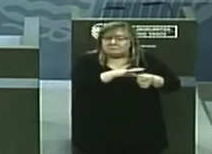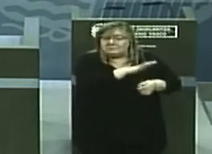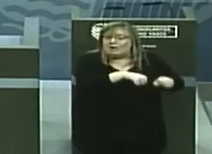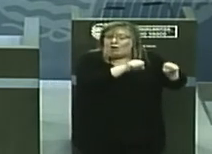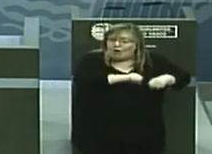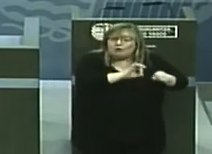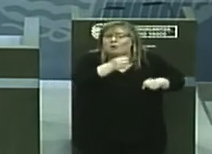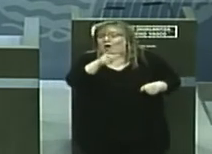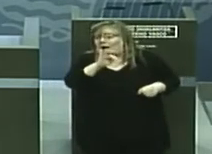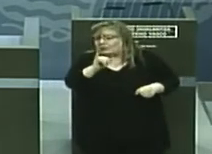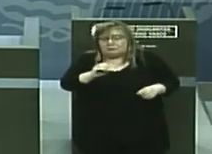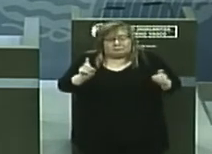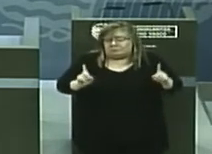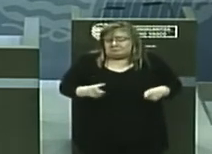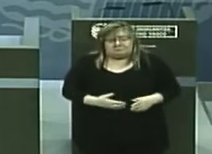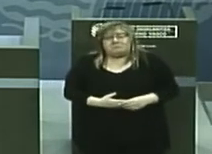foco.